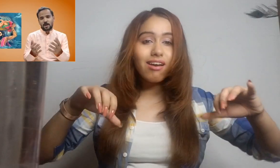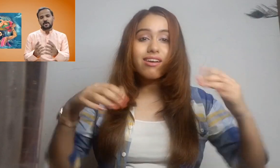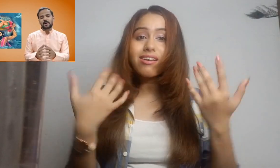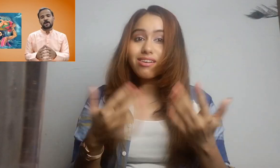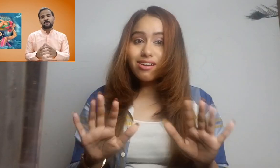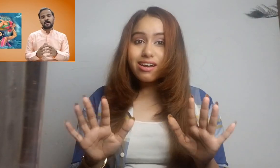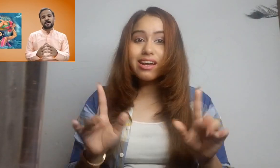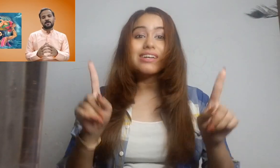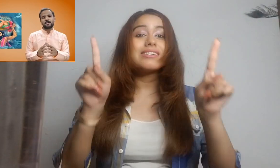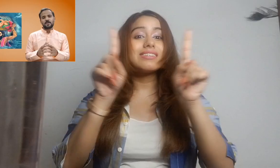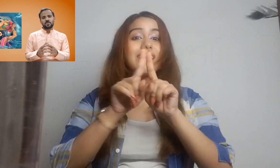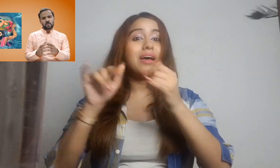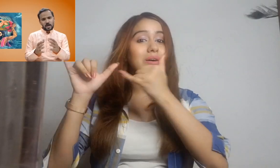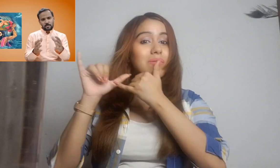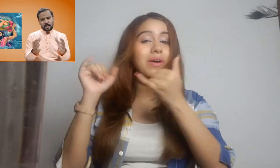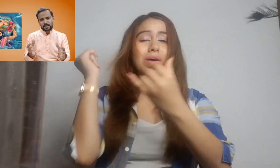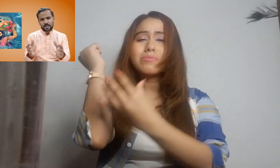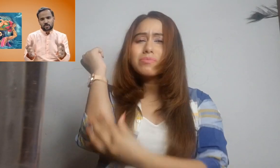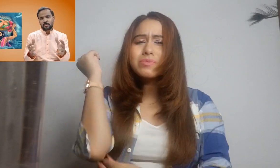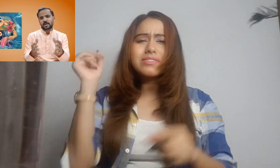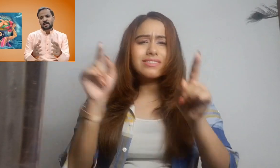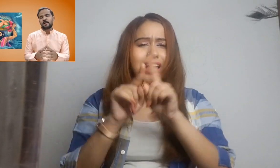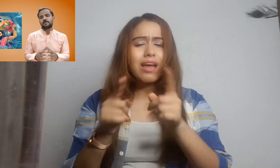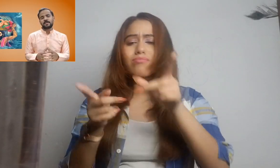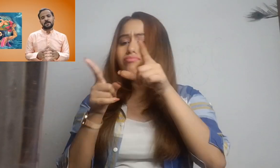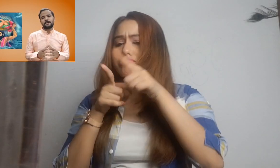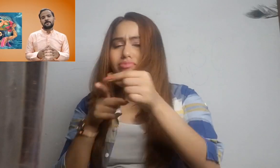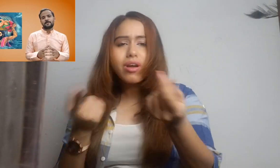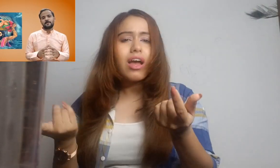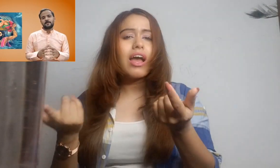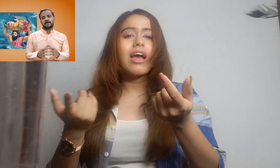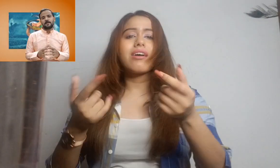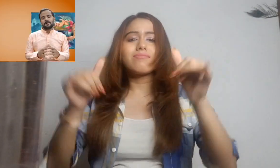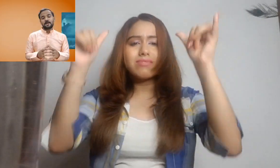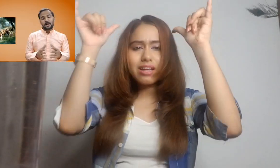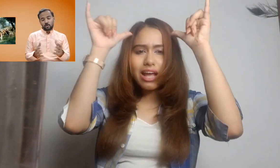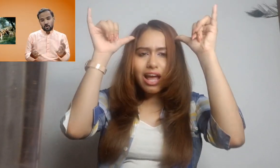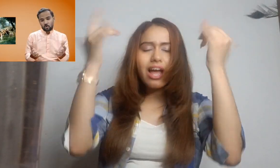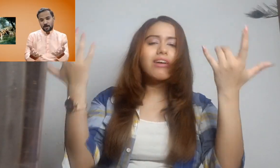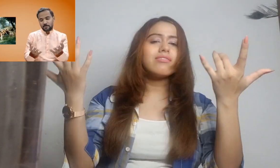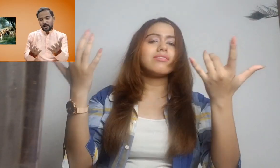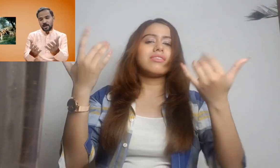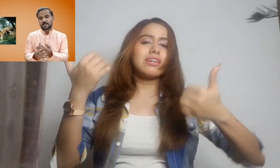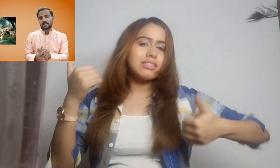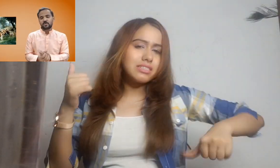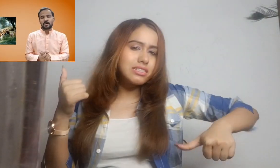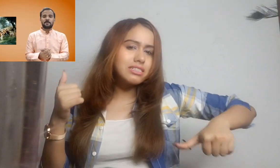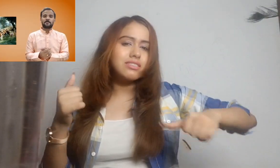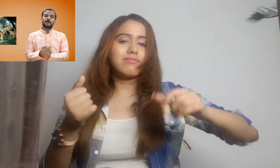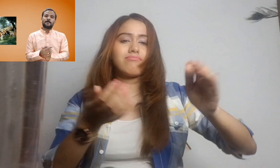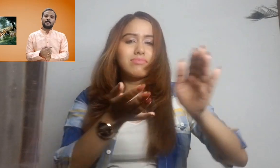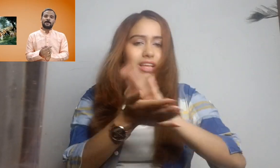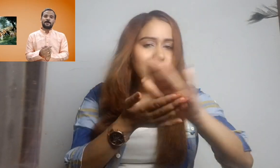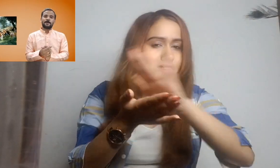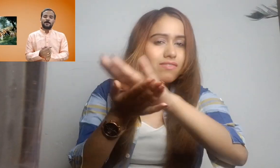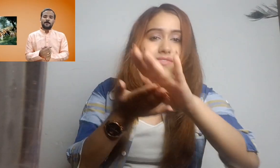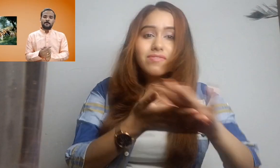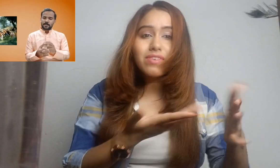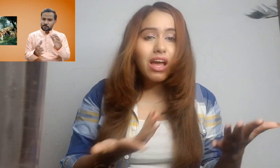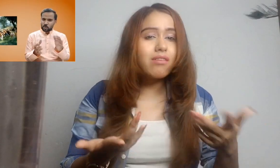काम करना पड़ा जो ग्रामीन क्षेत्रों में करना पड़ता है गायों का गोबर अपने हाथ से उठाना पड़ा मैं जब